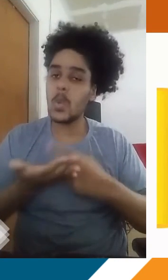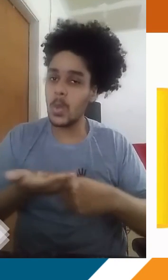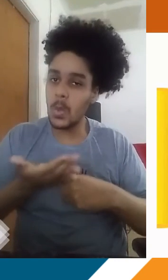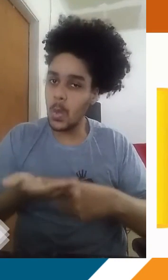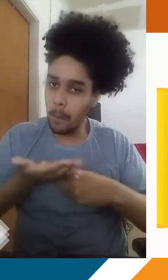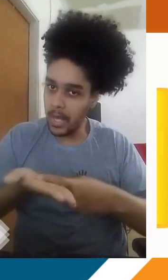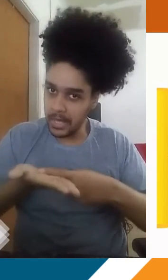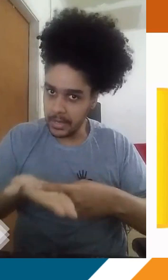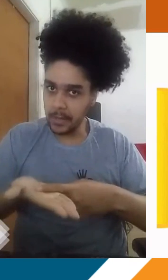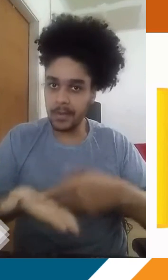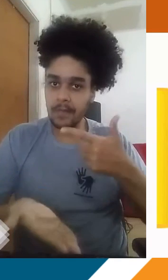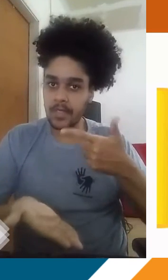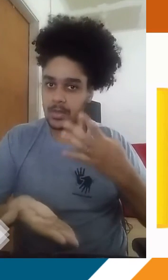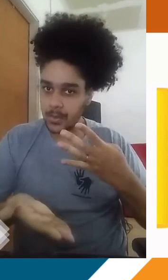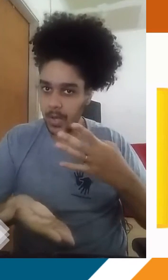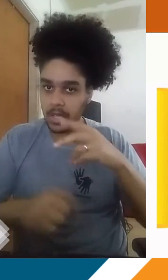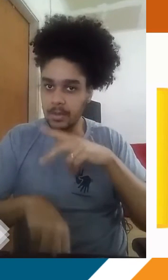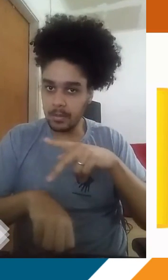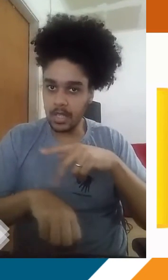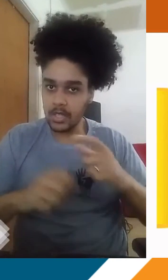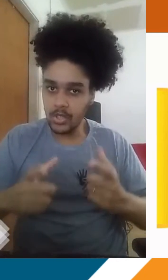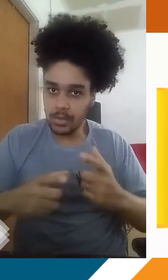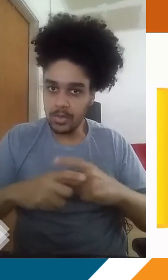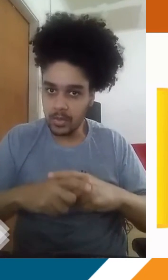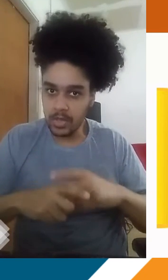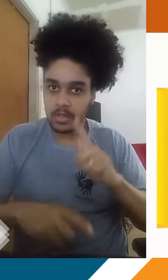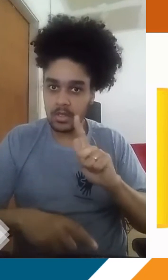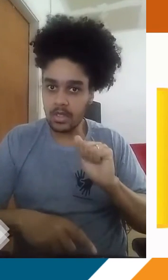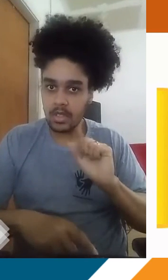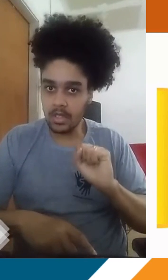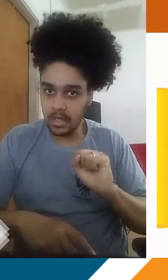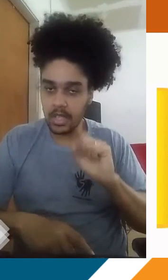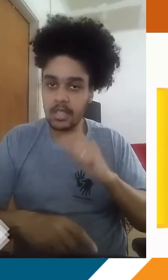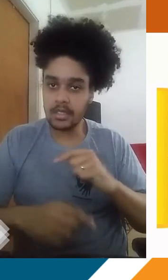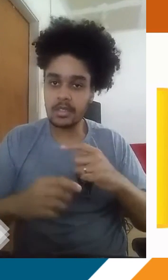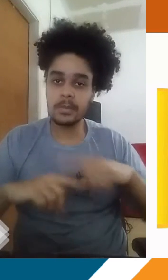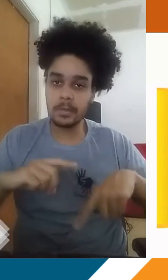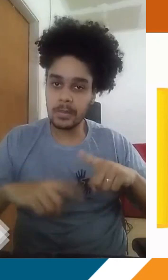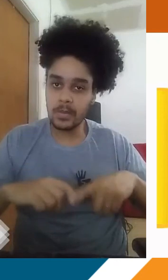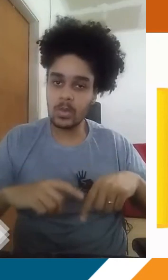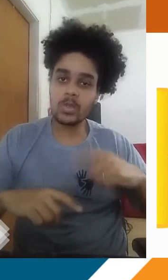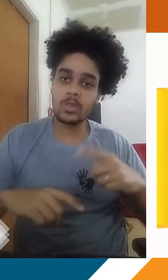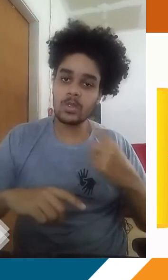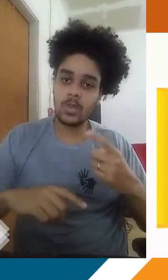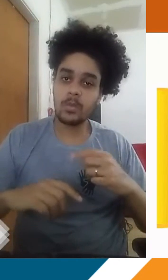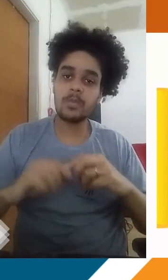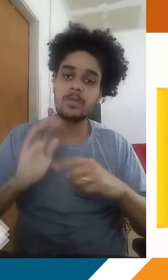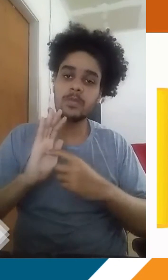compromisso firmado aí por 24 países, como eu coloquei, de diminuir o uso desse gás nesses produtos que eu indiquei para vocês,